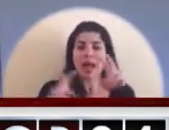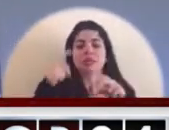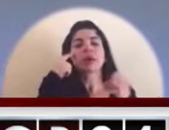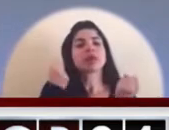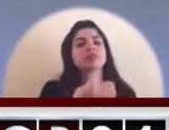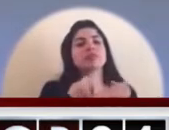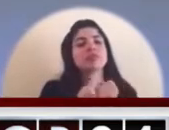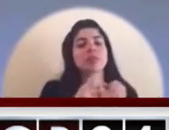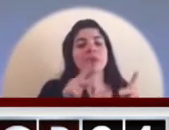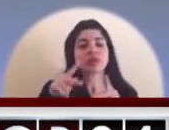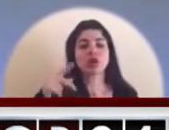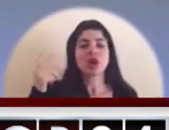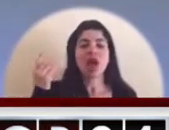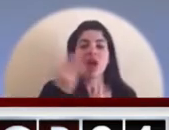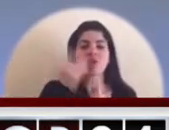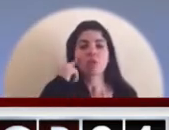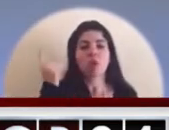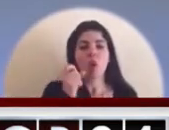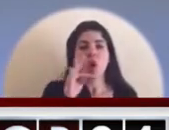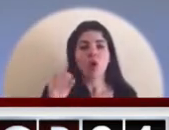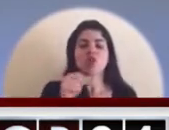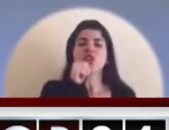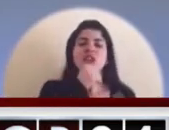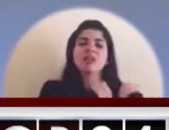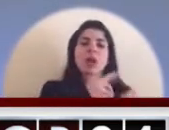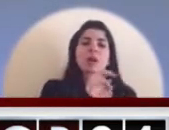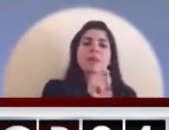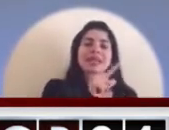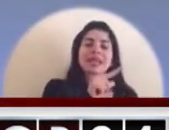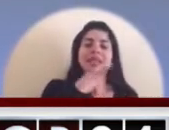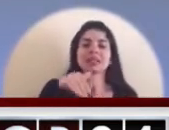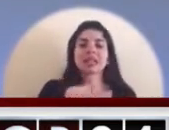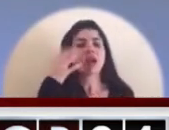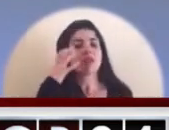Oto, de Repretel, Central de Radios y el Banco de Costa Rica.